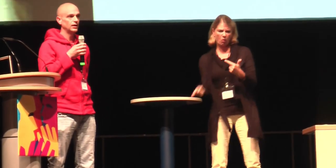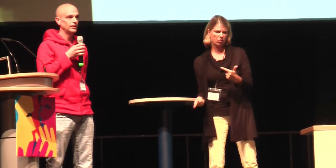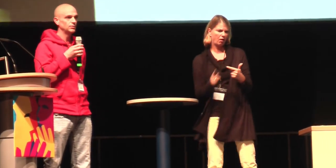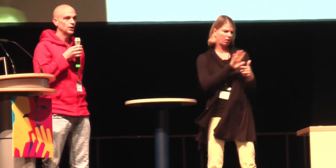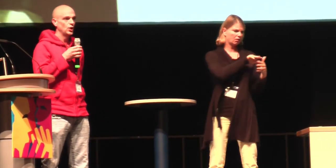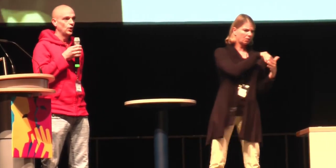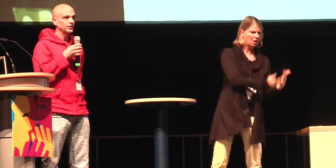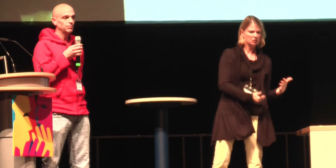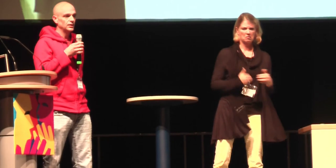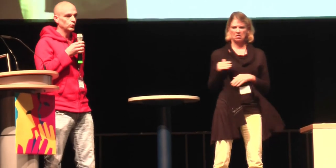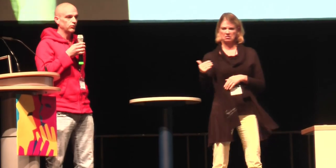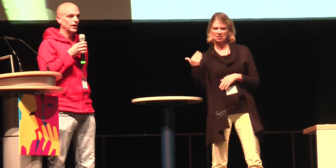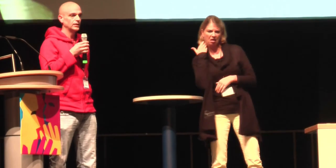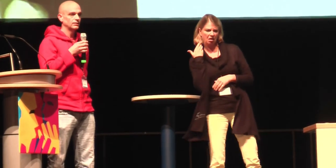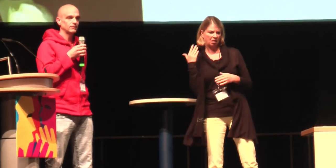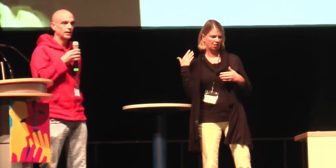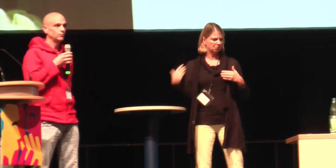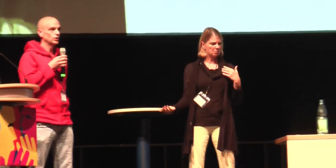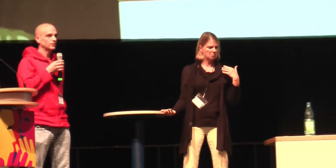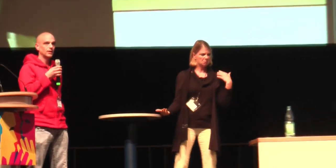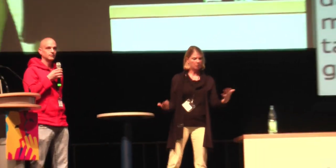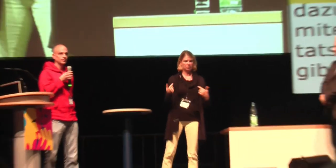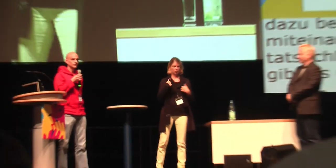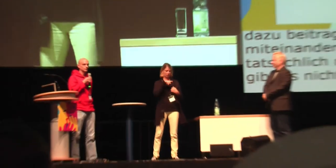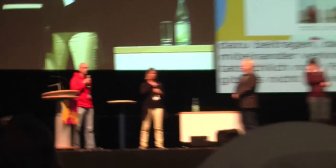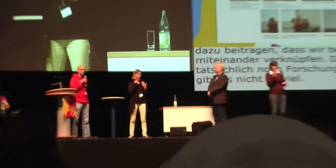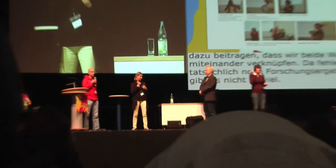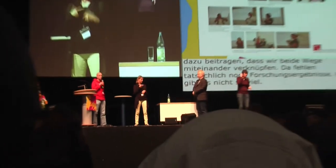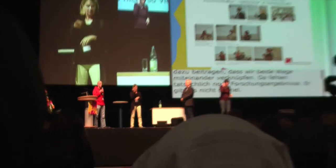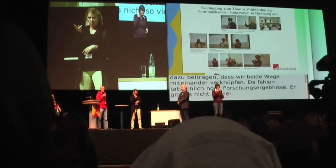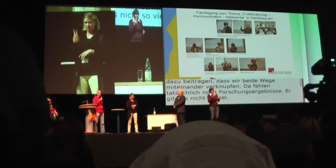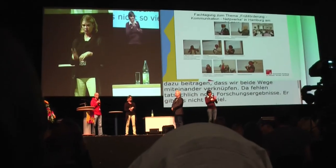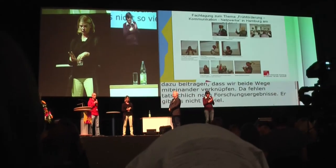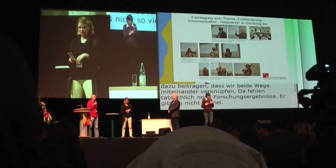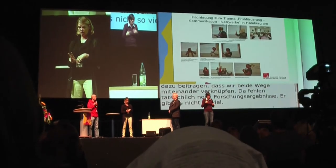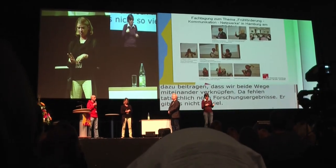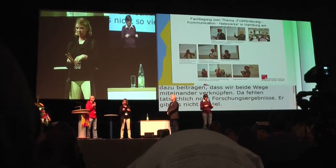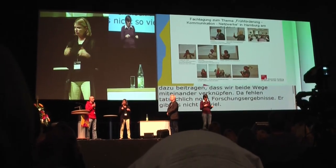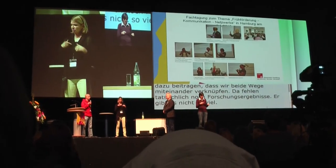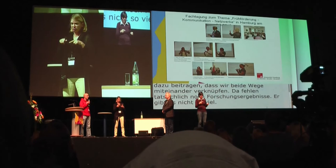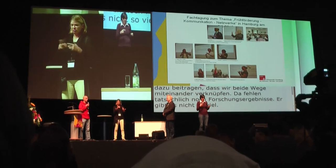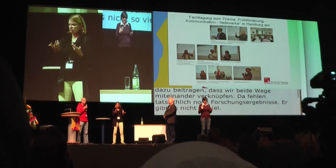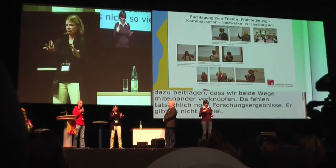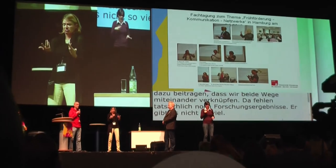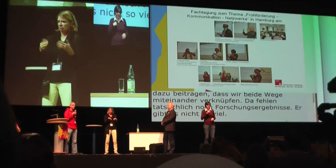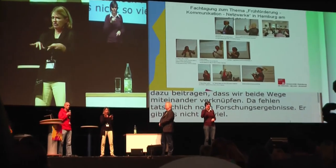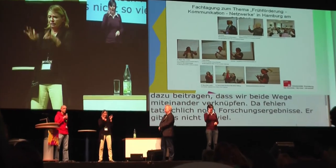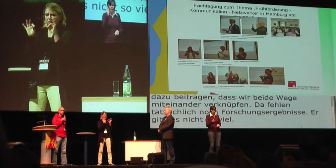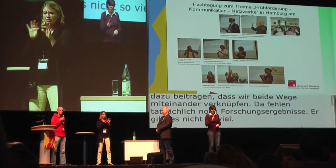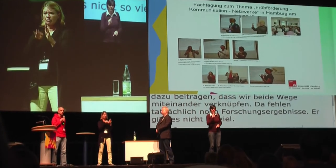erlebt. Und habe in Hannover eigentlich keine Möglichkeit gefunden, im Gebärdensprachenlernen unterstützt